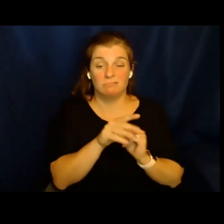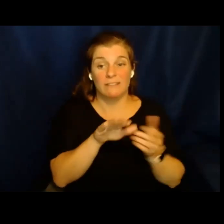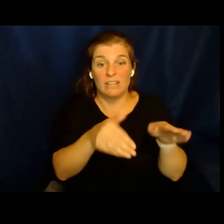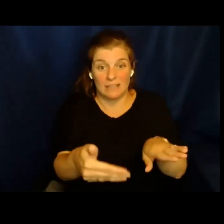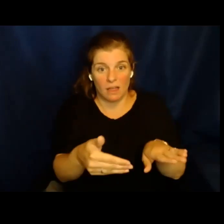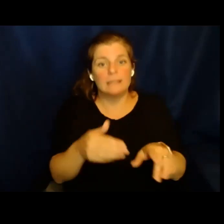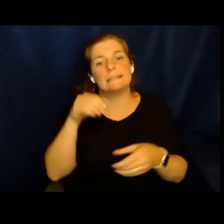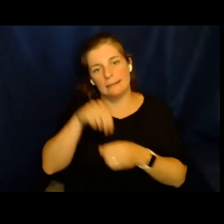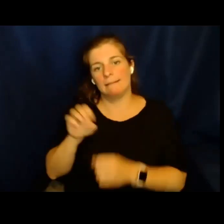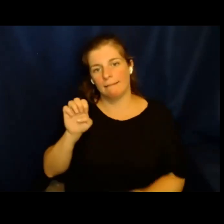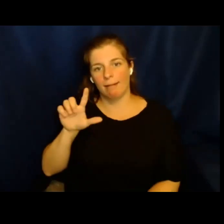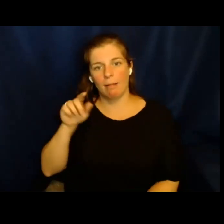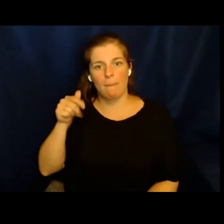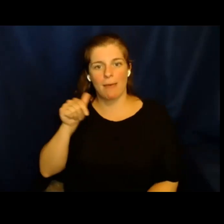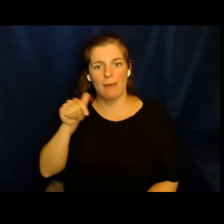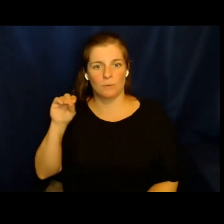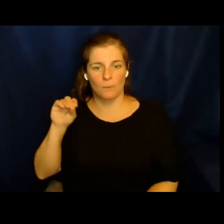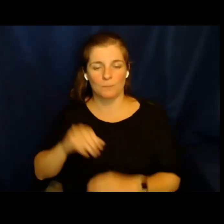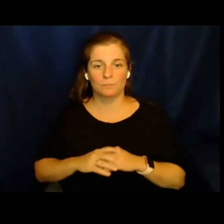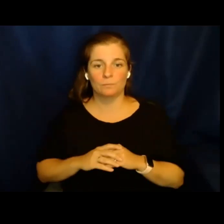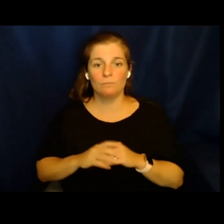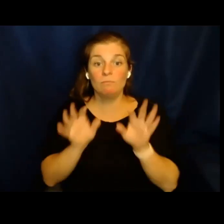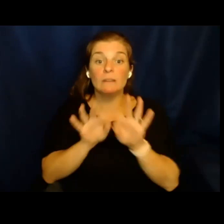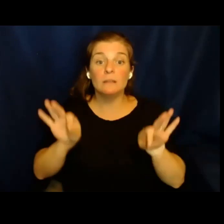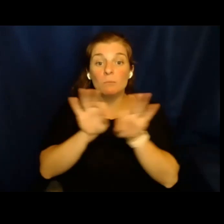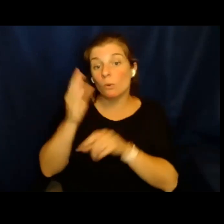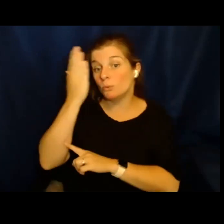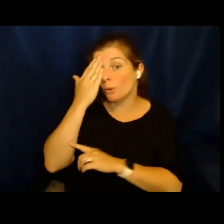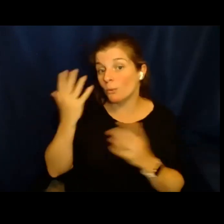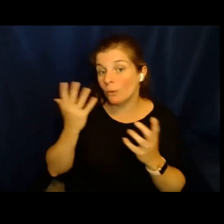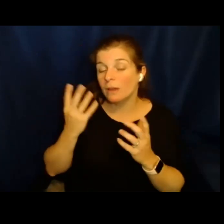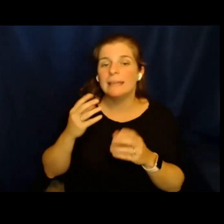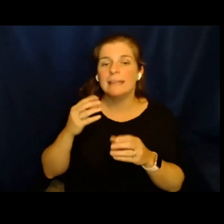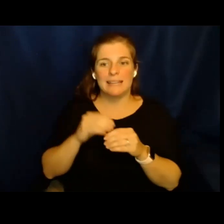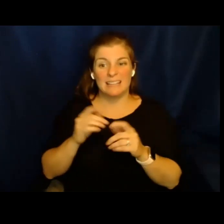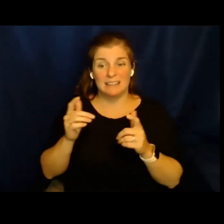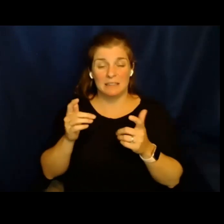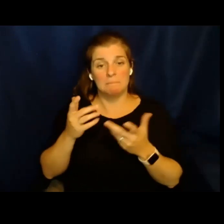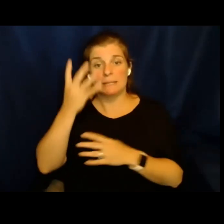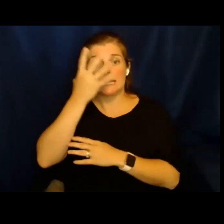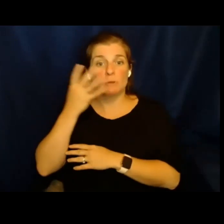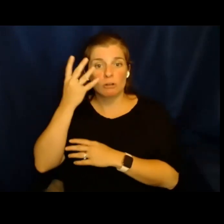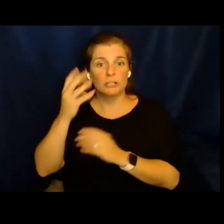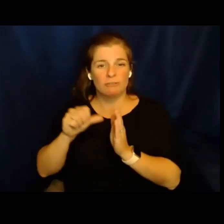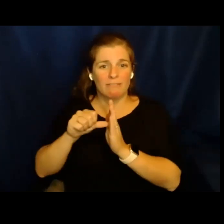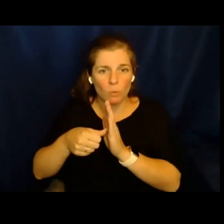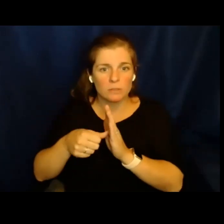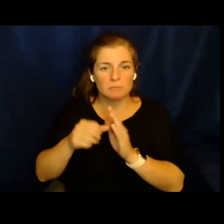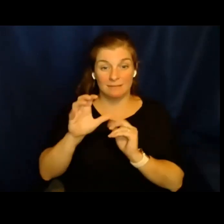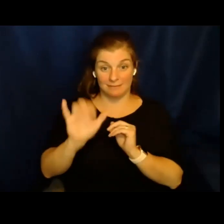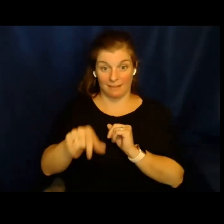muertes en un área como El Paso. Así que creo que es importante saber que en este contexto más general de